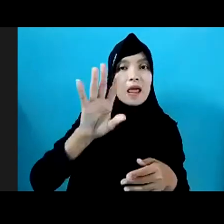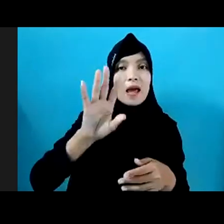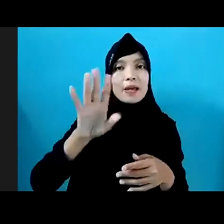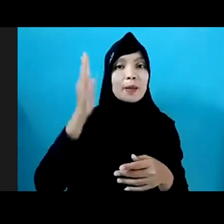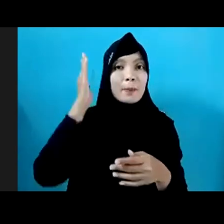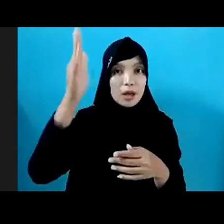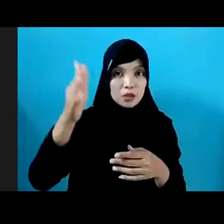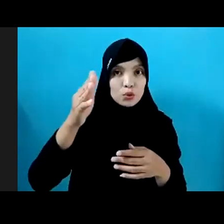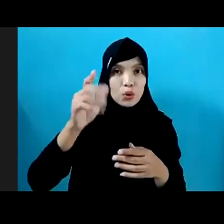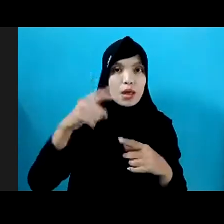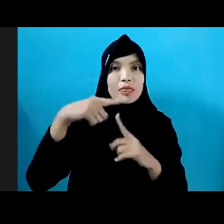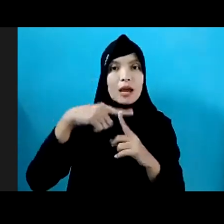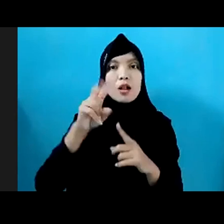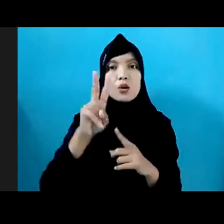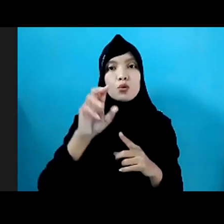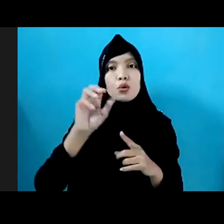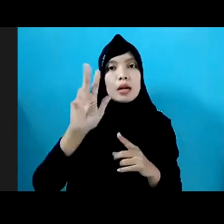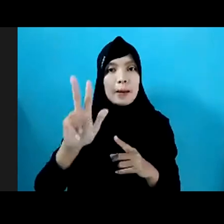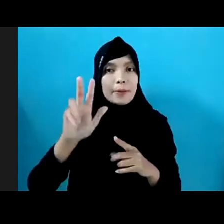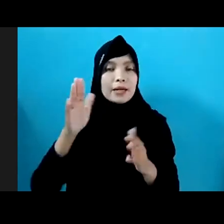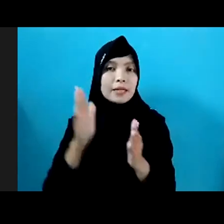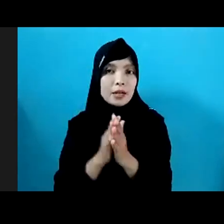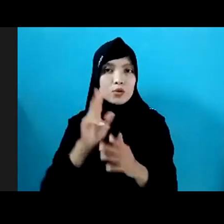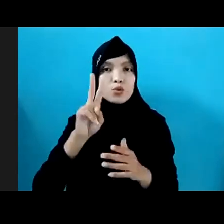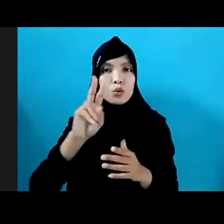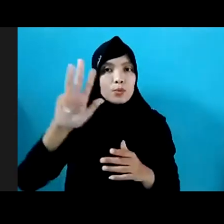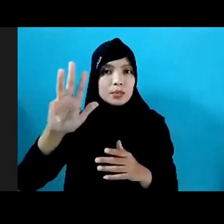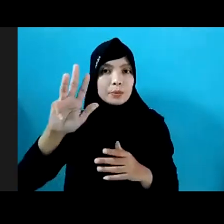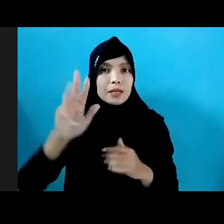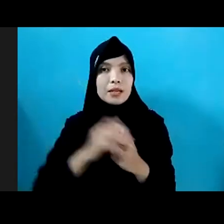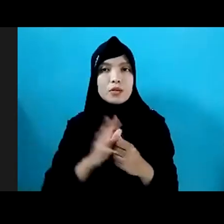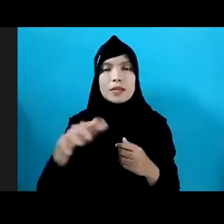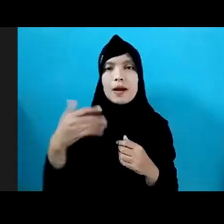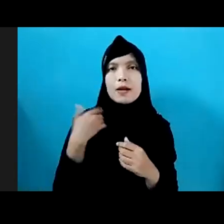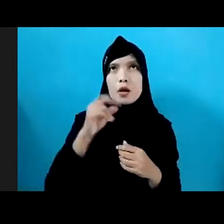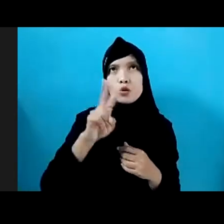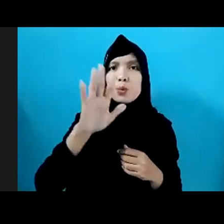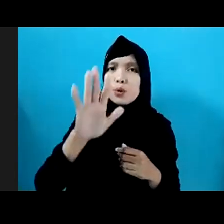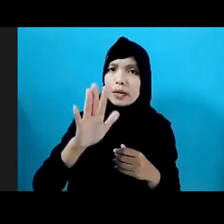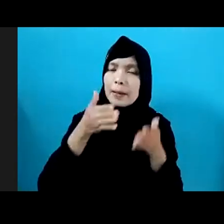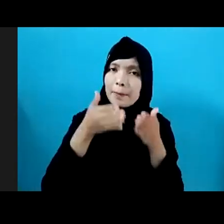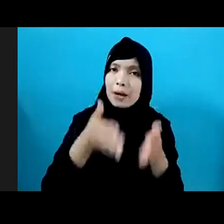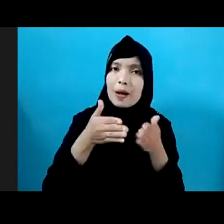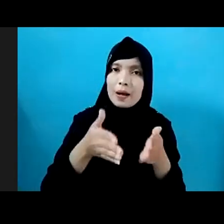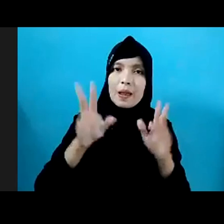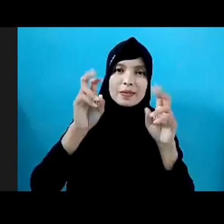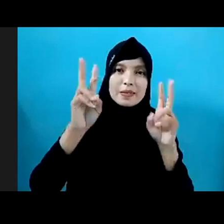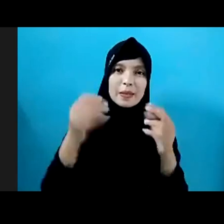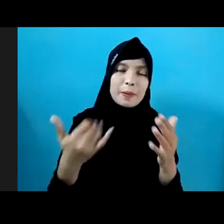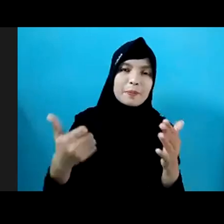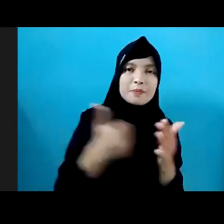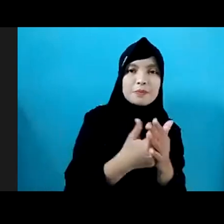28 dan tanggal 29. Serta ada 25 kelas tematik yang bisa Anda ikuti. Anda bisa pilih